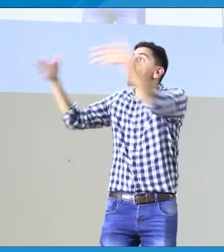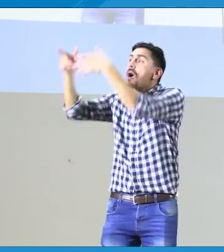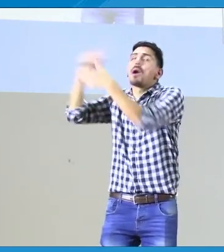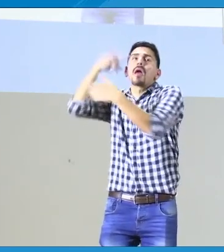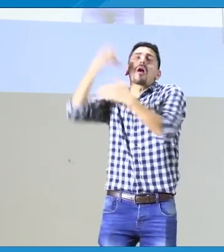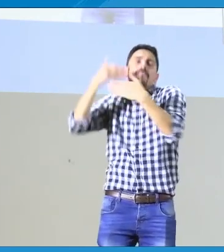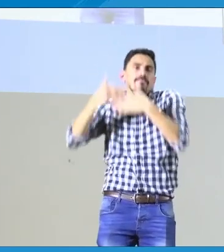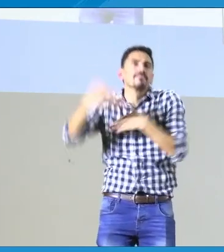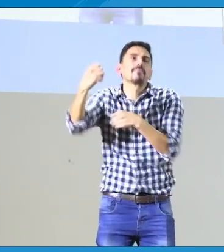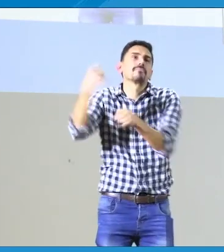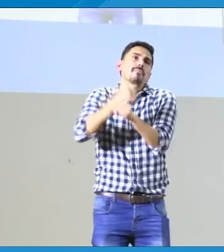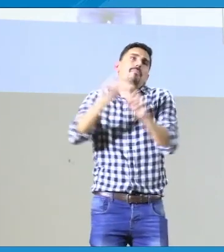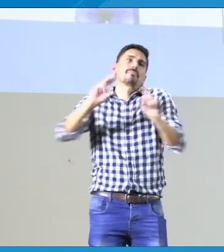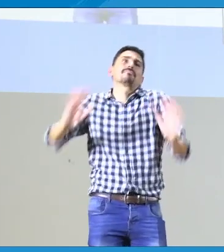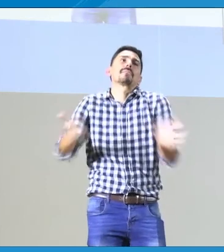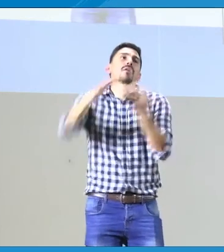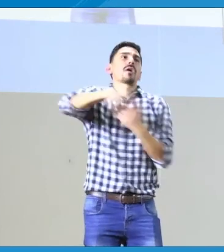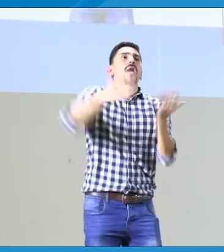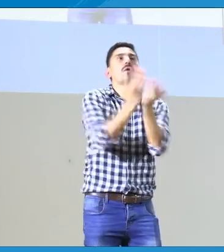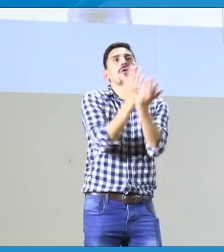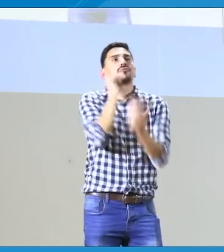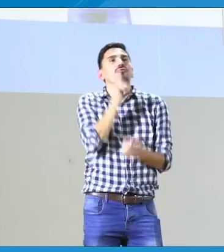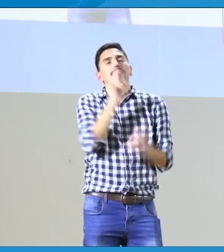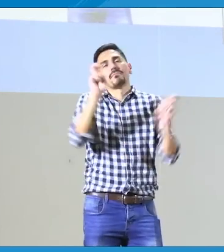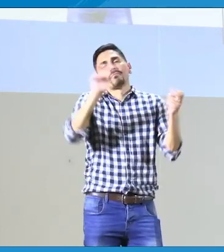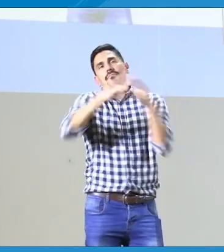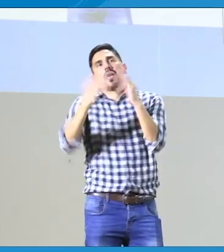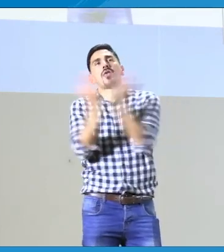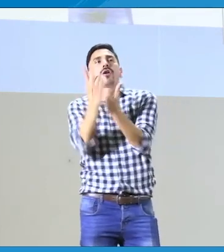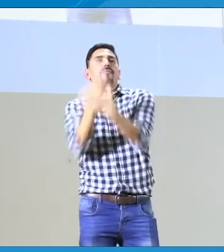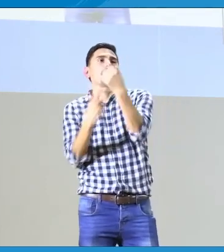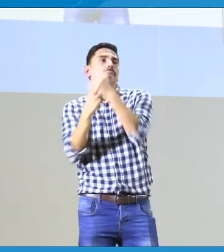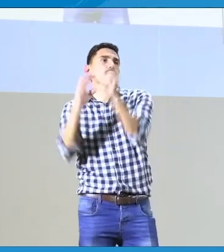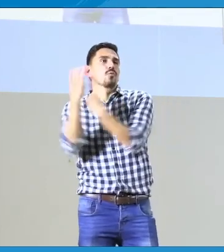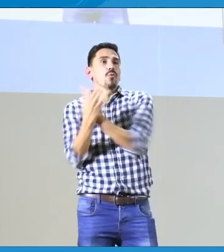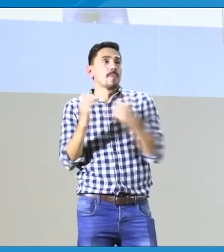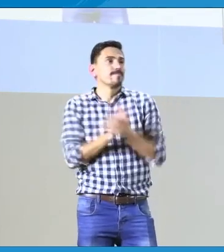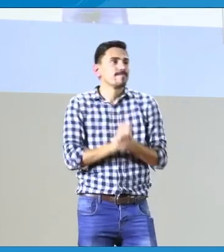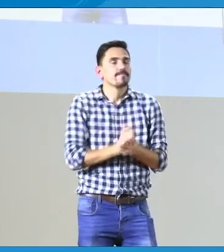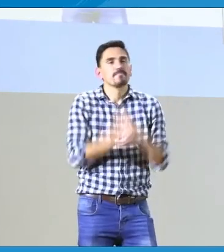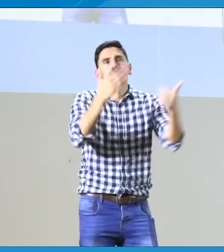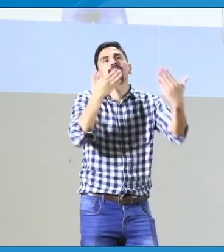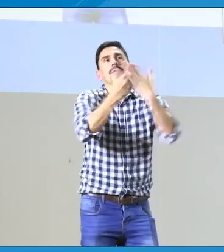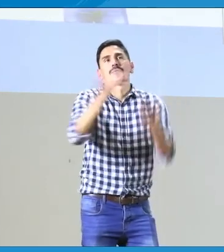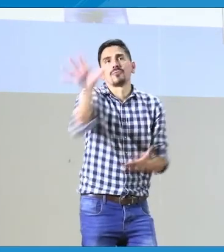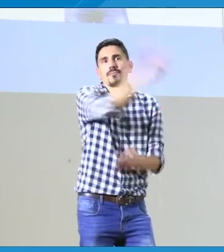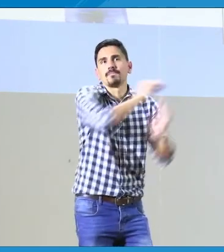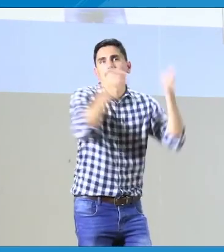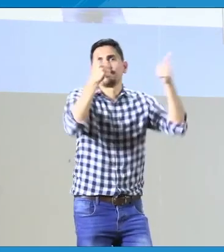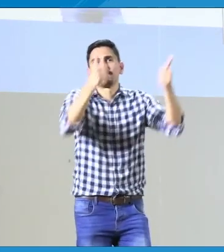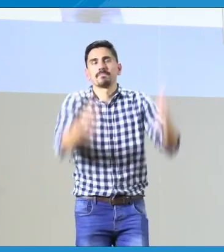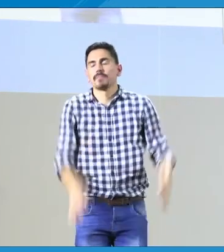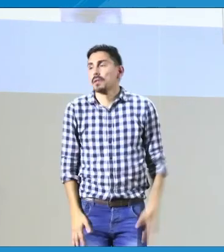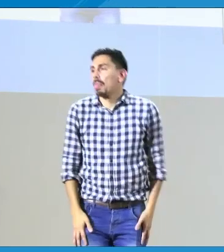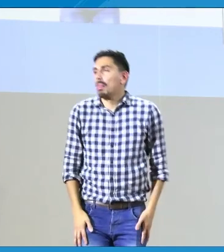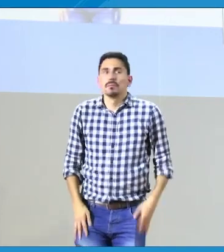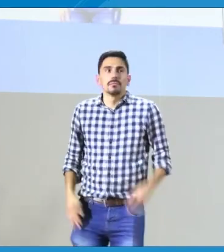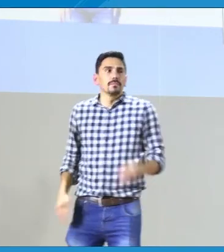tiene. Esperamos con el nuevo director del INSOR poder mejorar la calidad de educación de las personas sordas